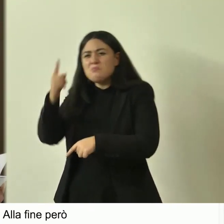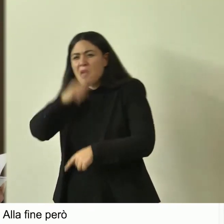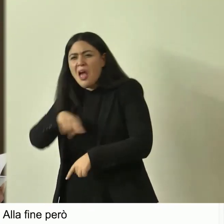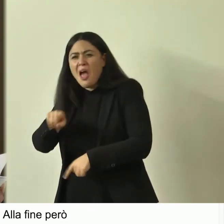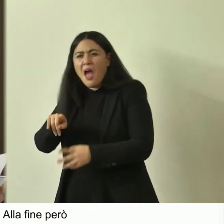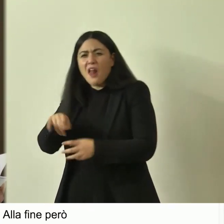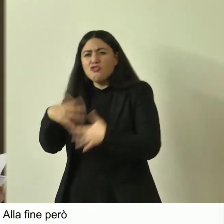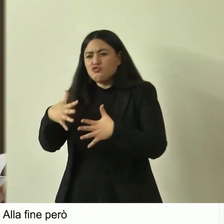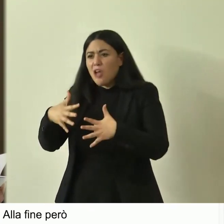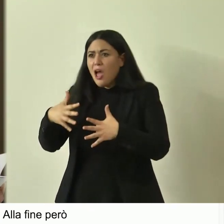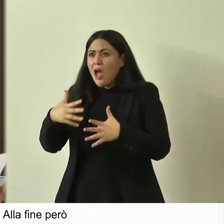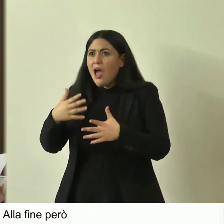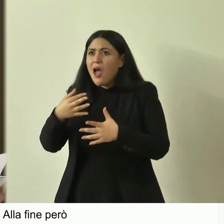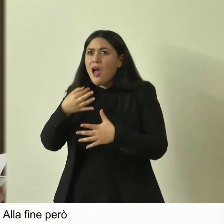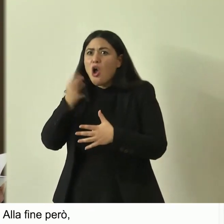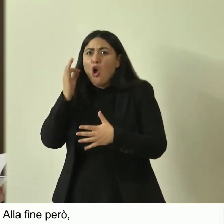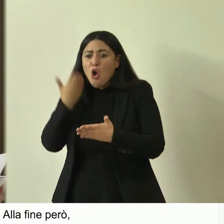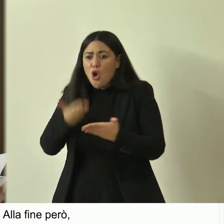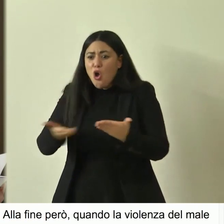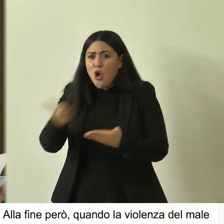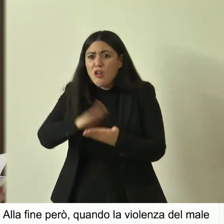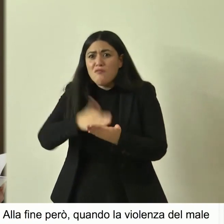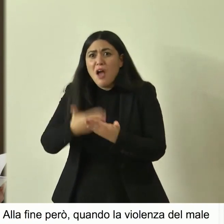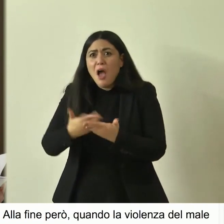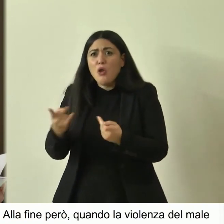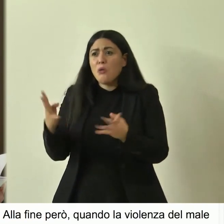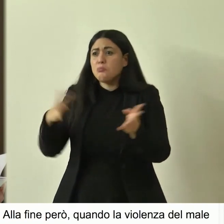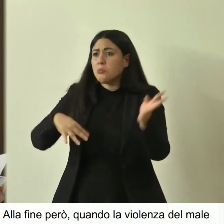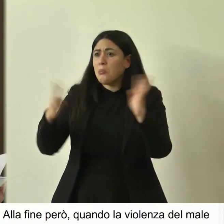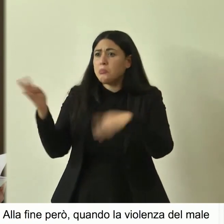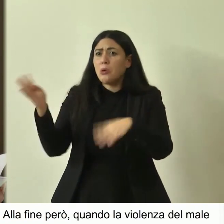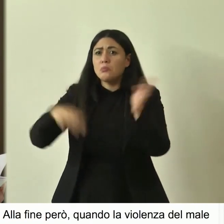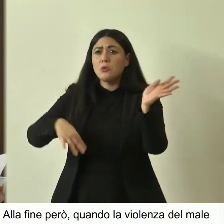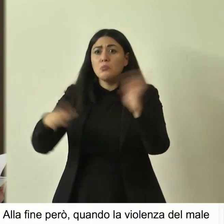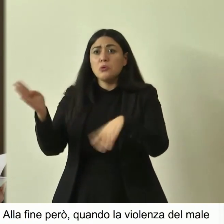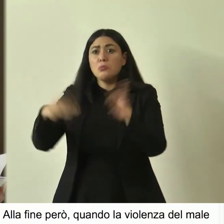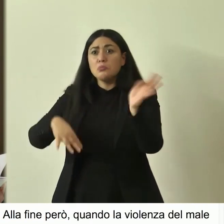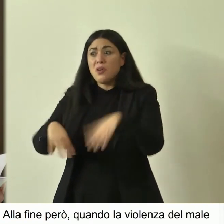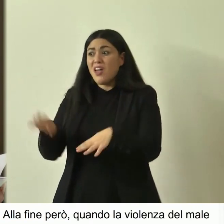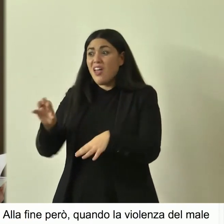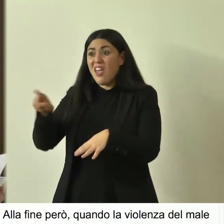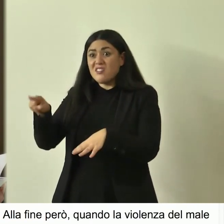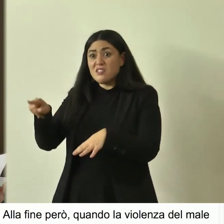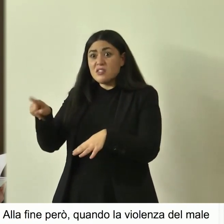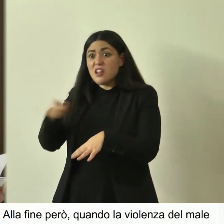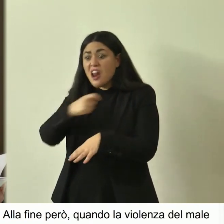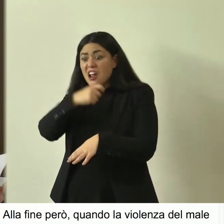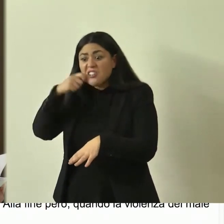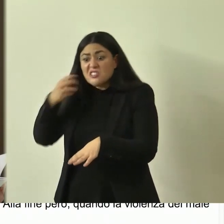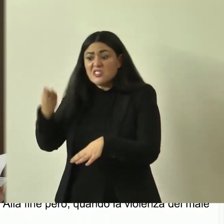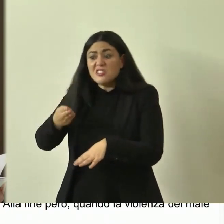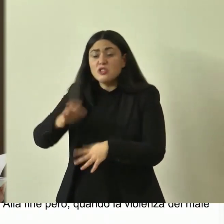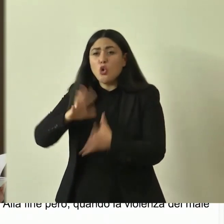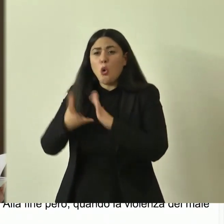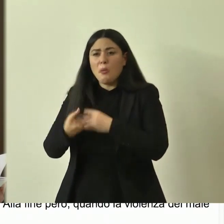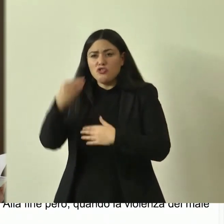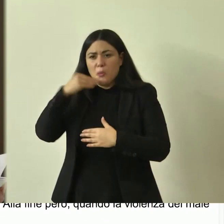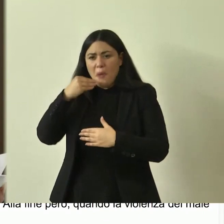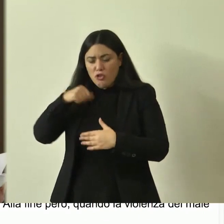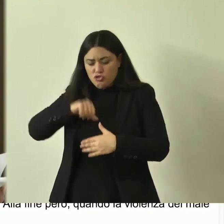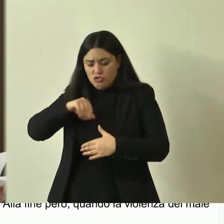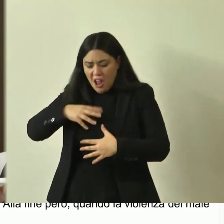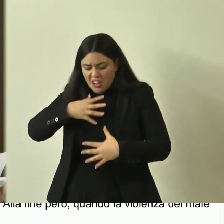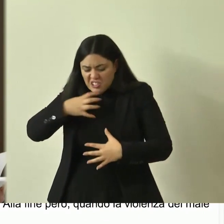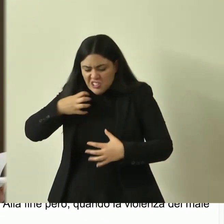risorse fornendo nuovo alimento alla sua molestia e risictone lacerando le amorsi cominciò a divorarsi le membra e